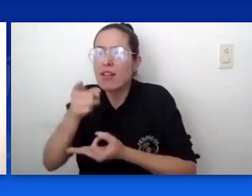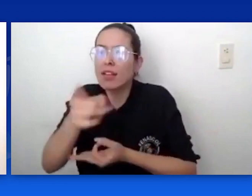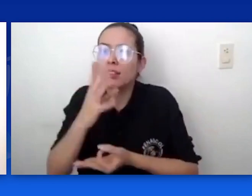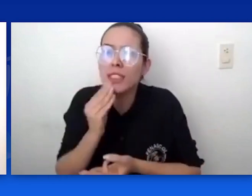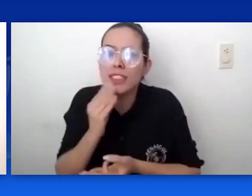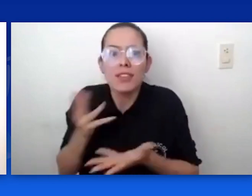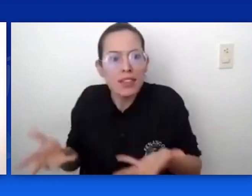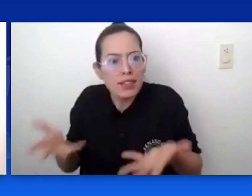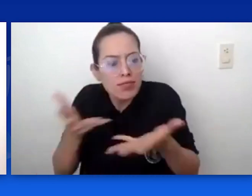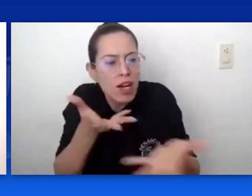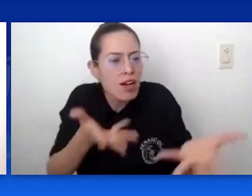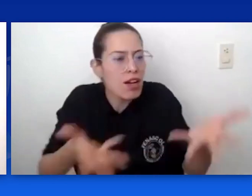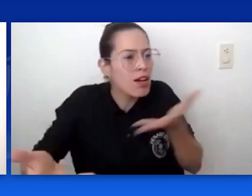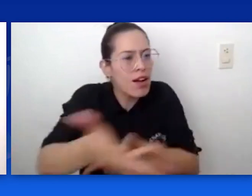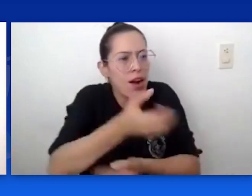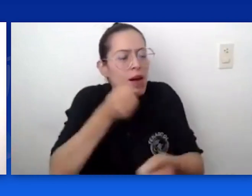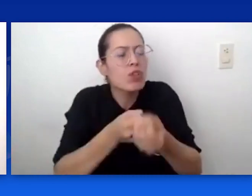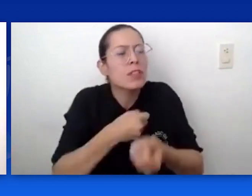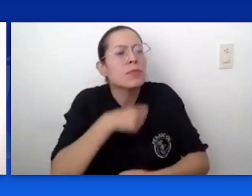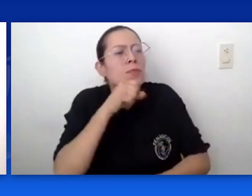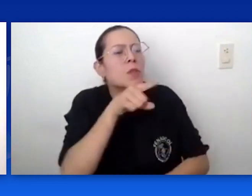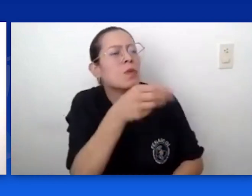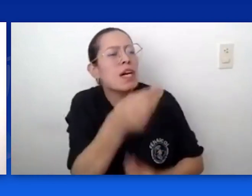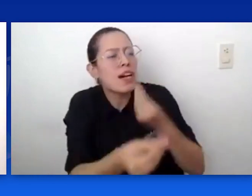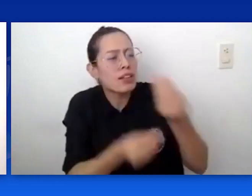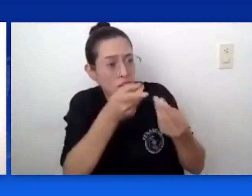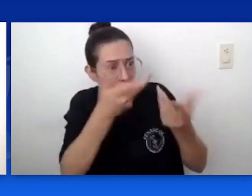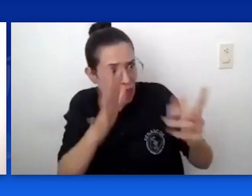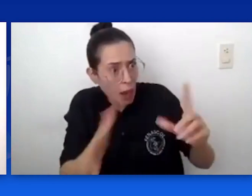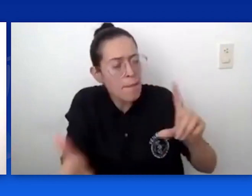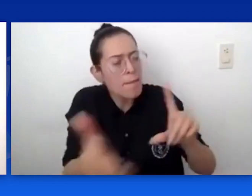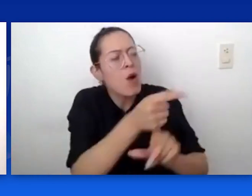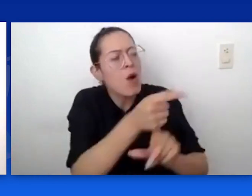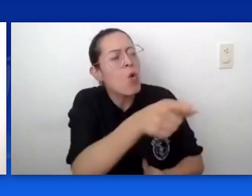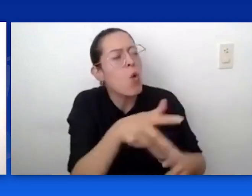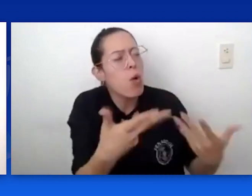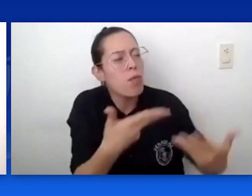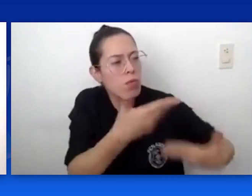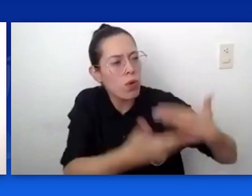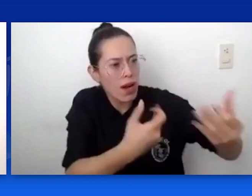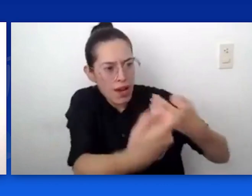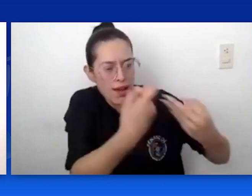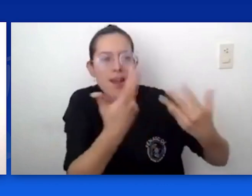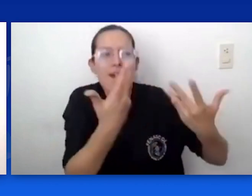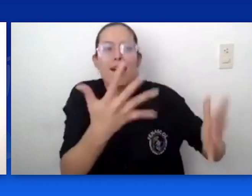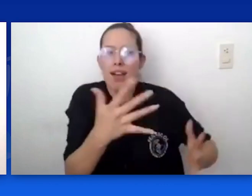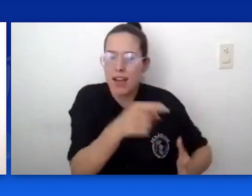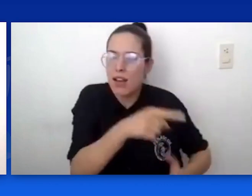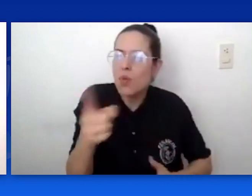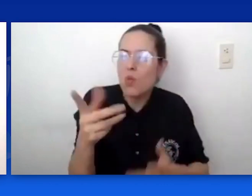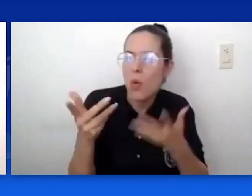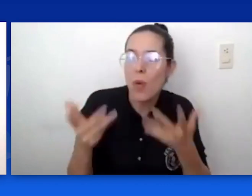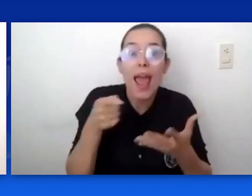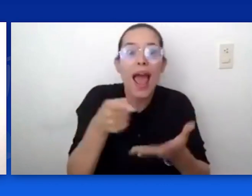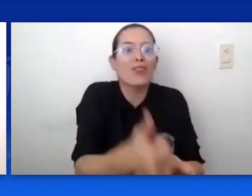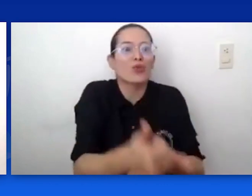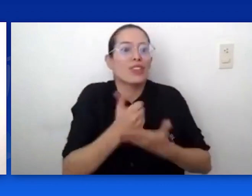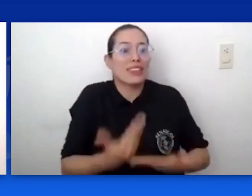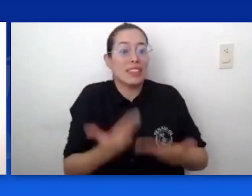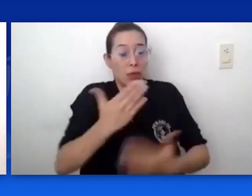Decir, bueno, usted qué hizo para que le funcionara tal cosa, cómo lo hizo. Eso ayuda muchísimo. Desde mi experiencia, gracias